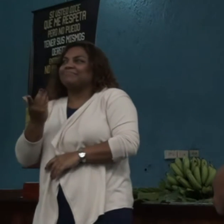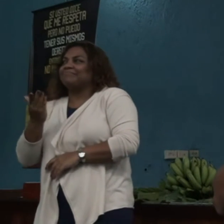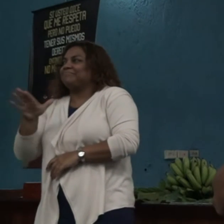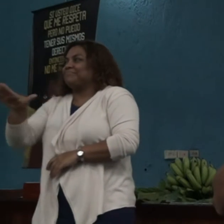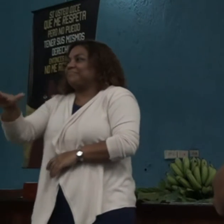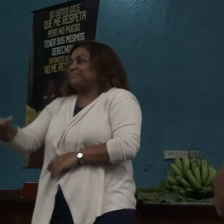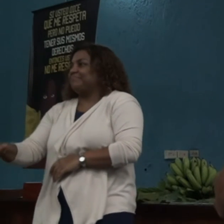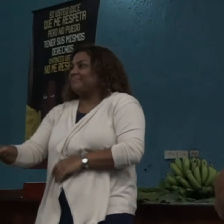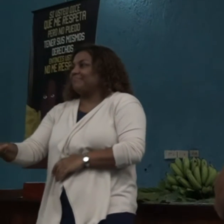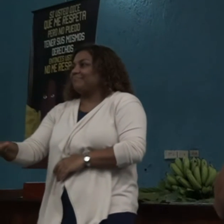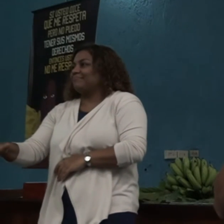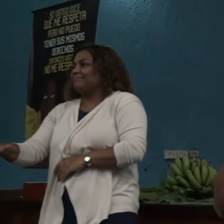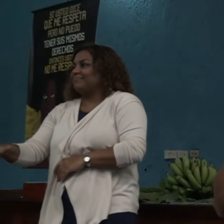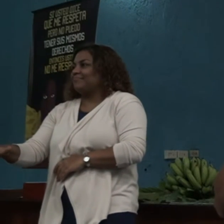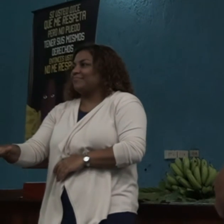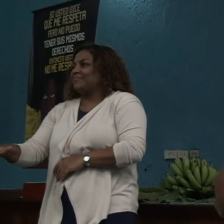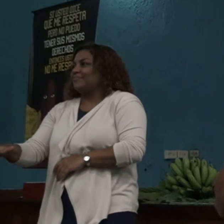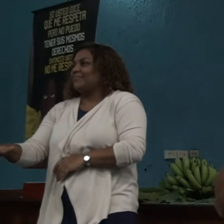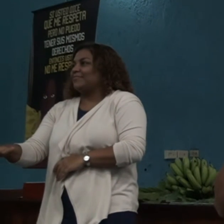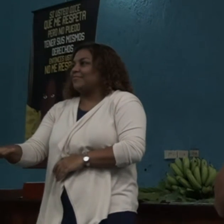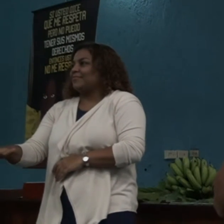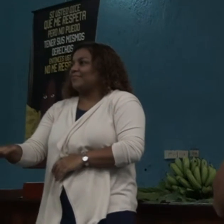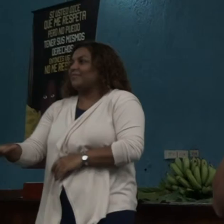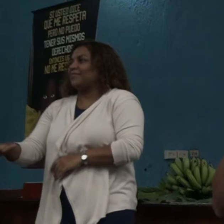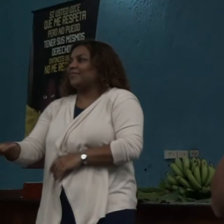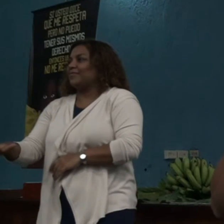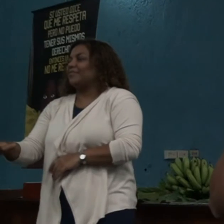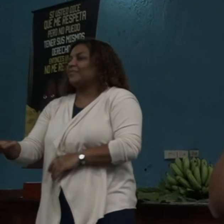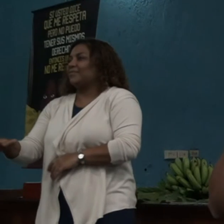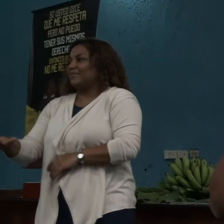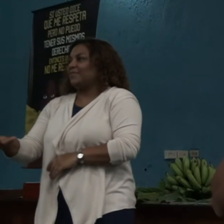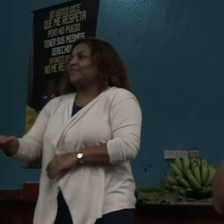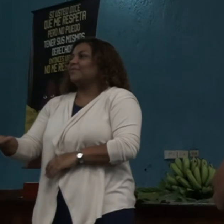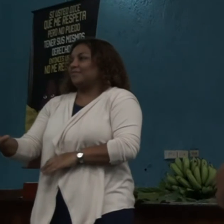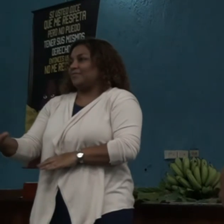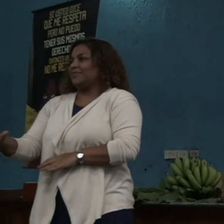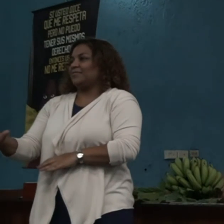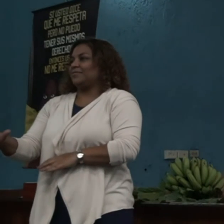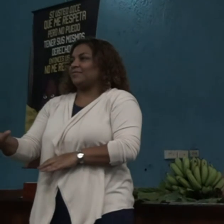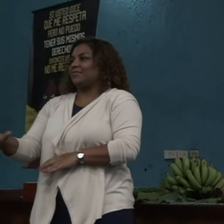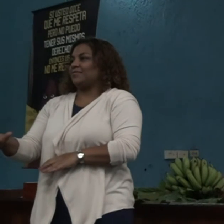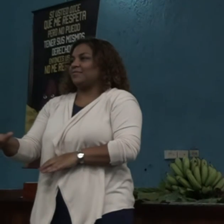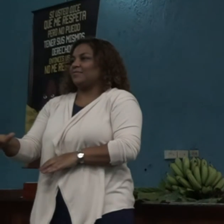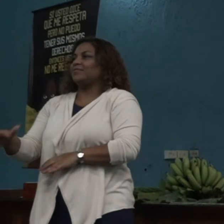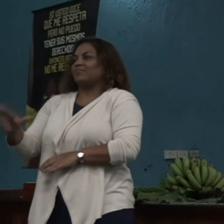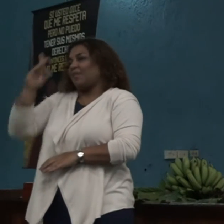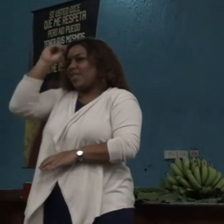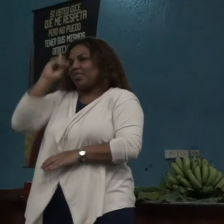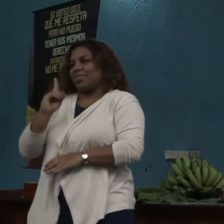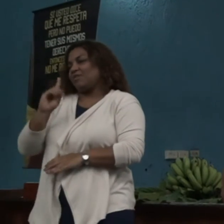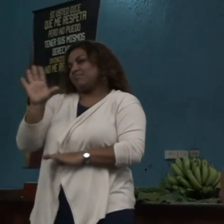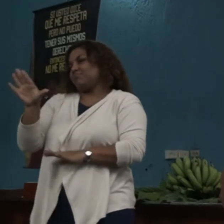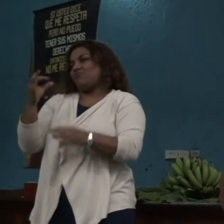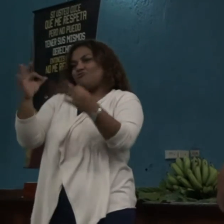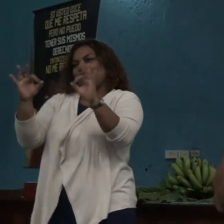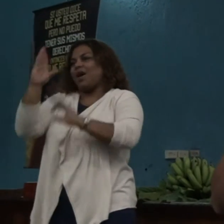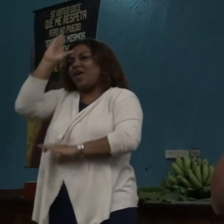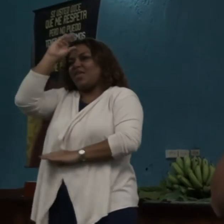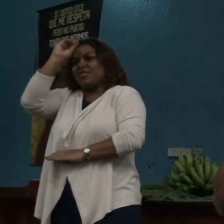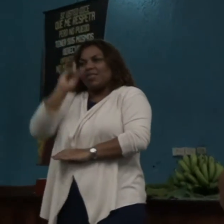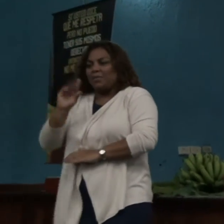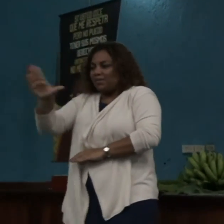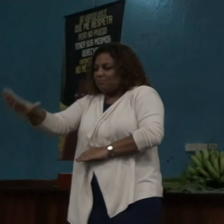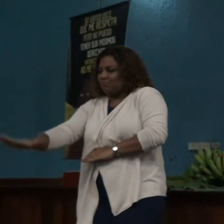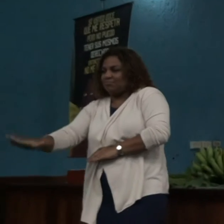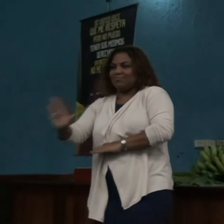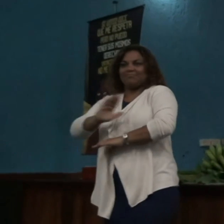de estar dentro de la condición de discapacidad físico-motora o movilidad reducida. ¿Por qué una